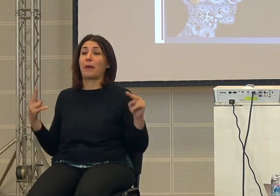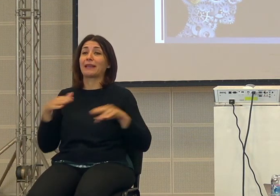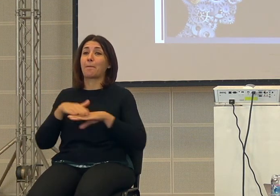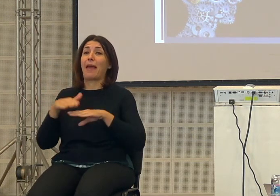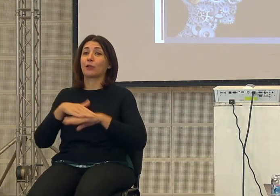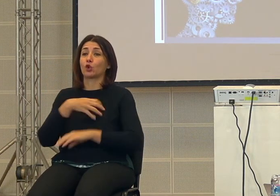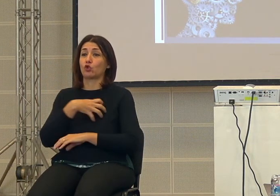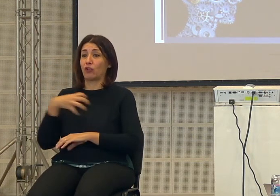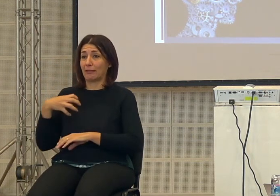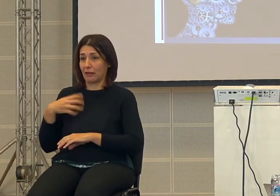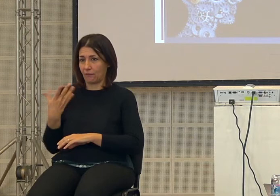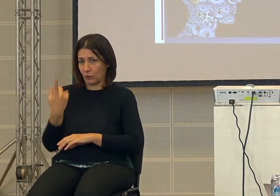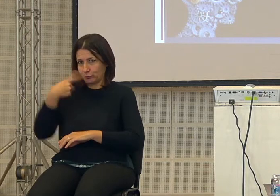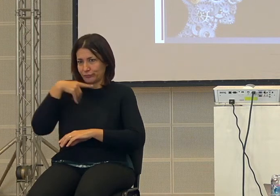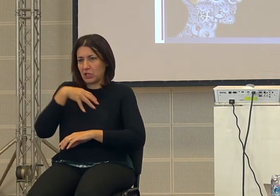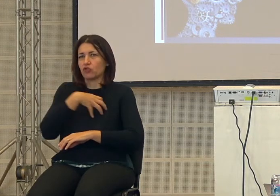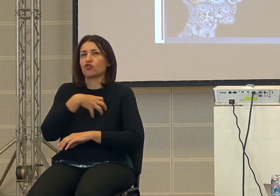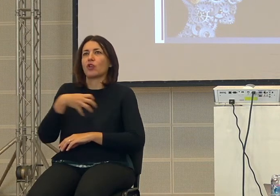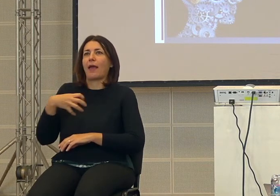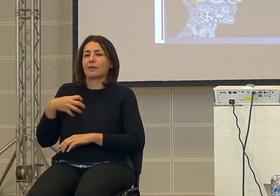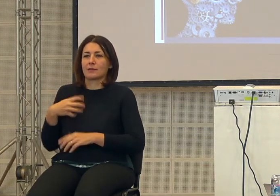scienza che è questa grande